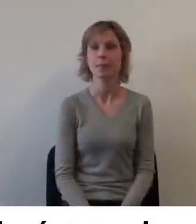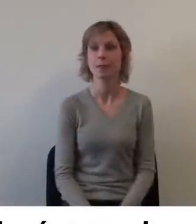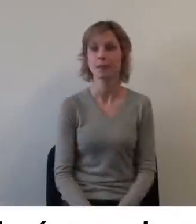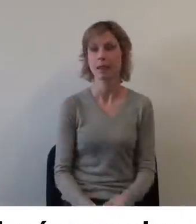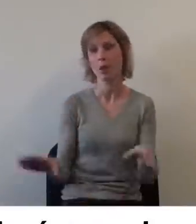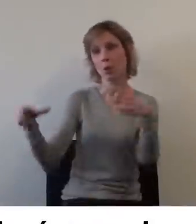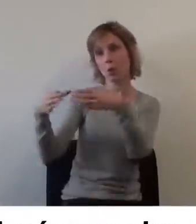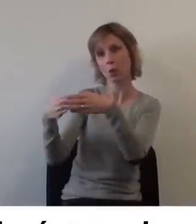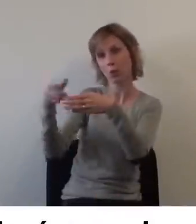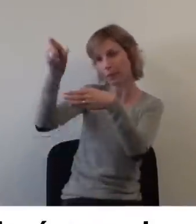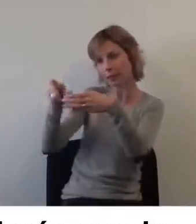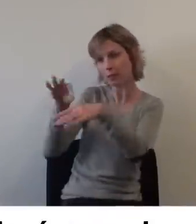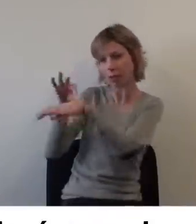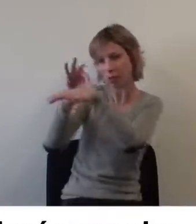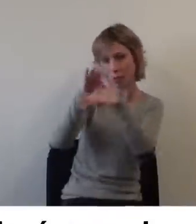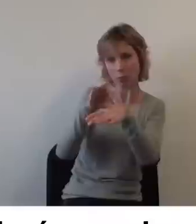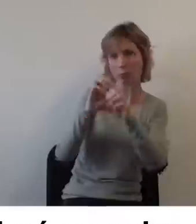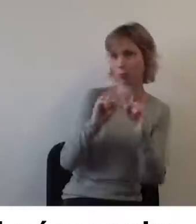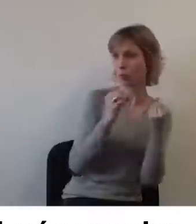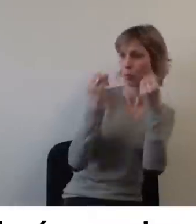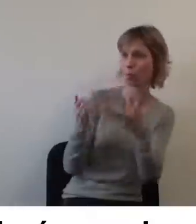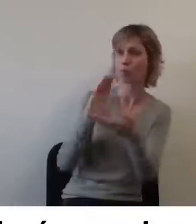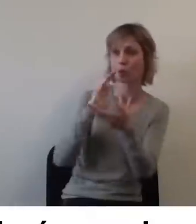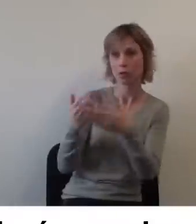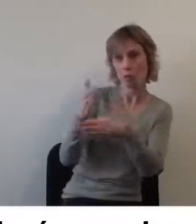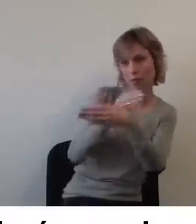avec une préparation si nécessaire avec les accompagnants.